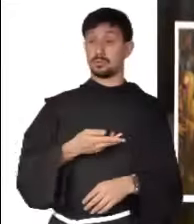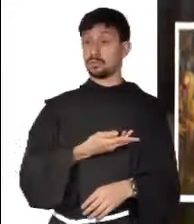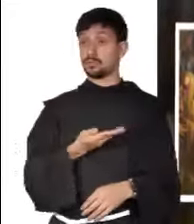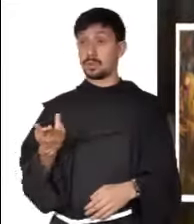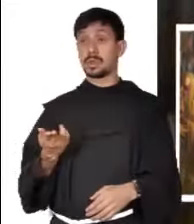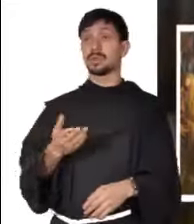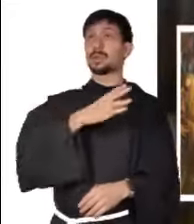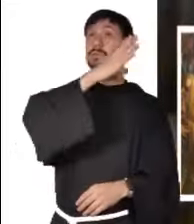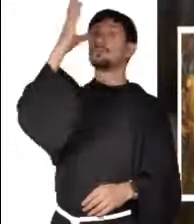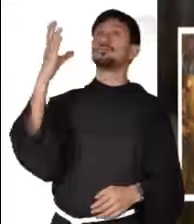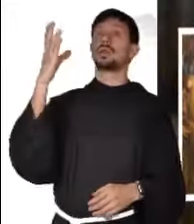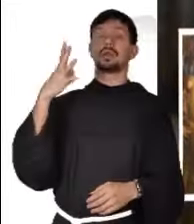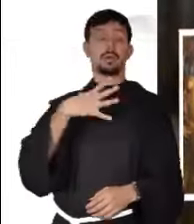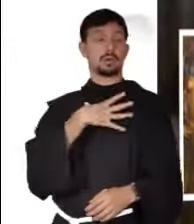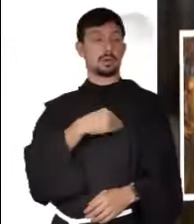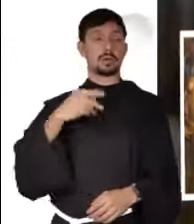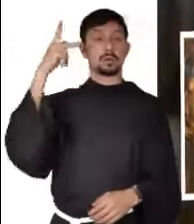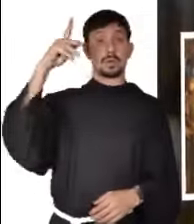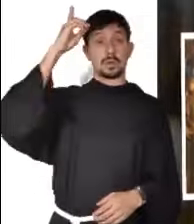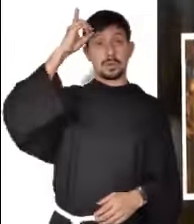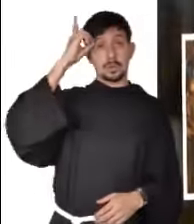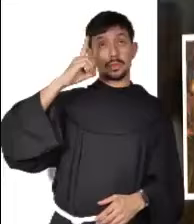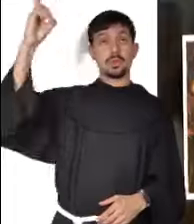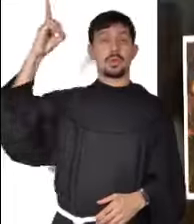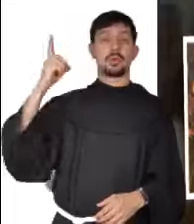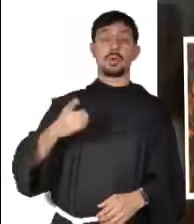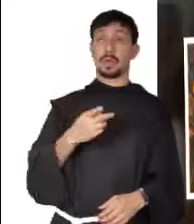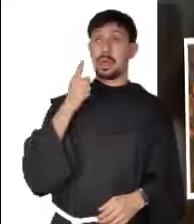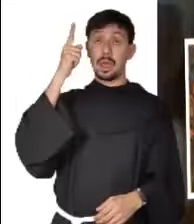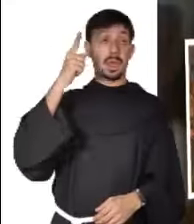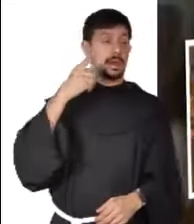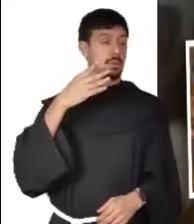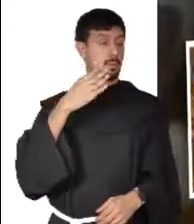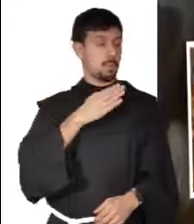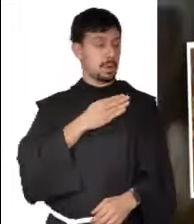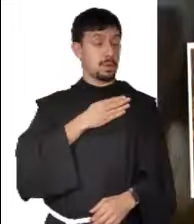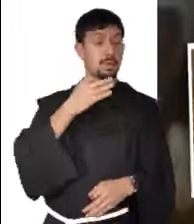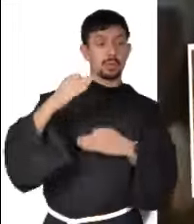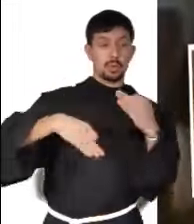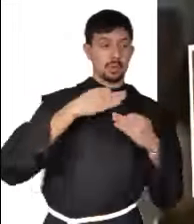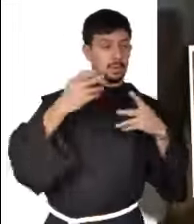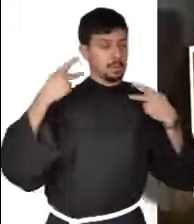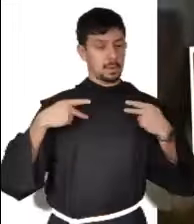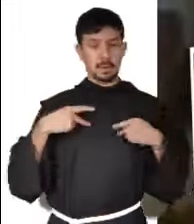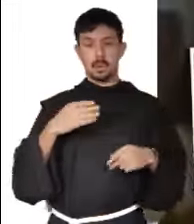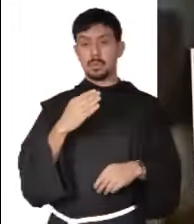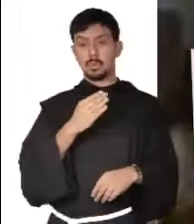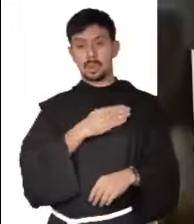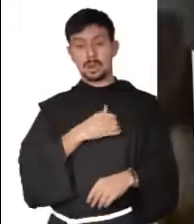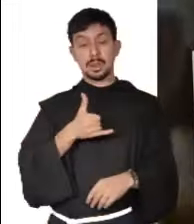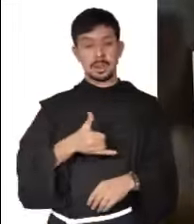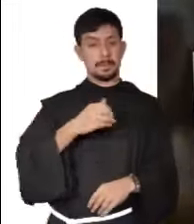Así tendrán un gran premio y serán hijos del Altísimo, porque Él es bueno hasta con los malos y los ingratos.